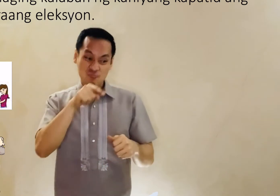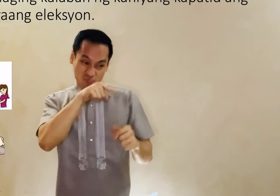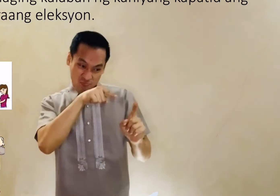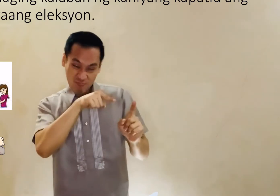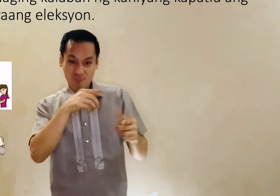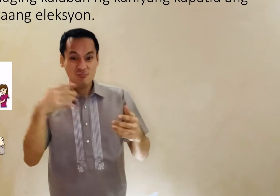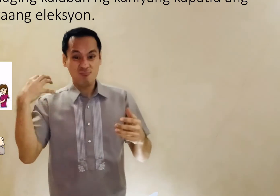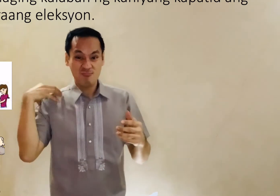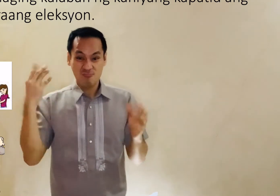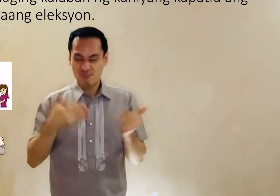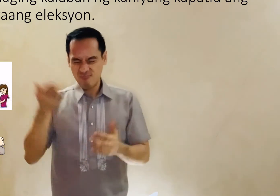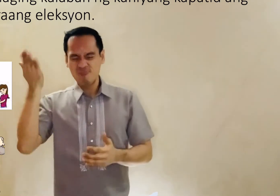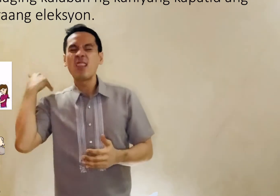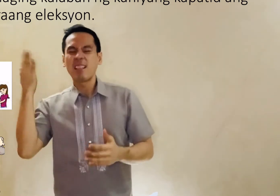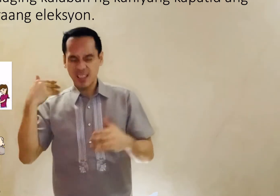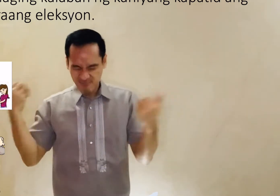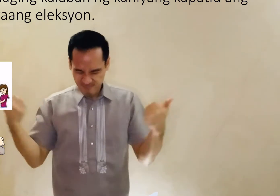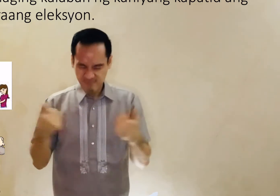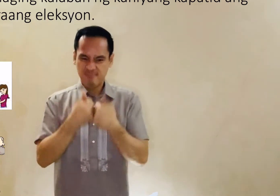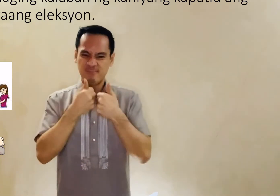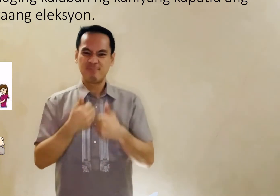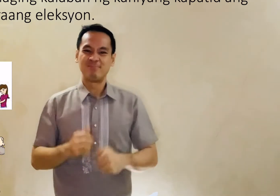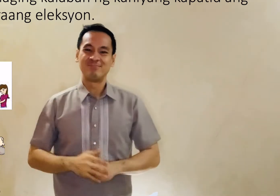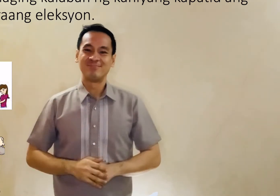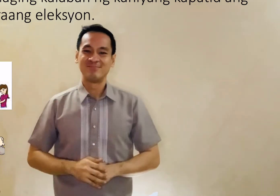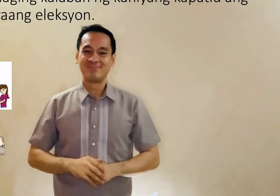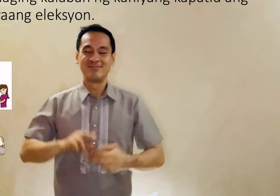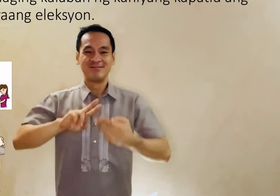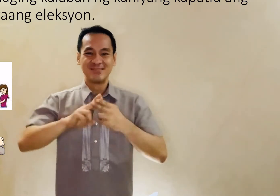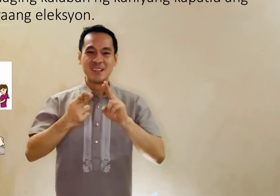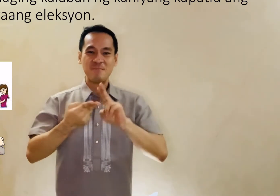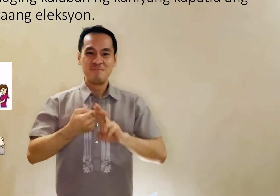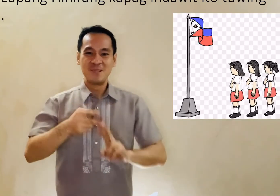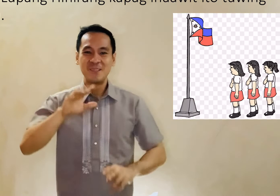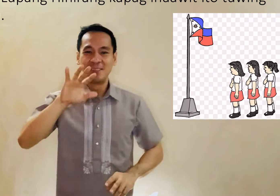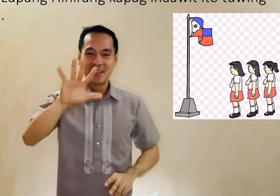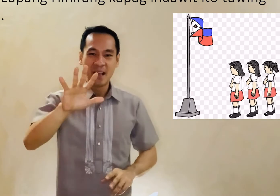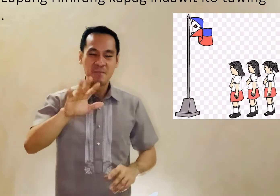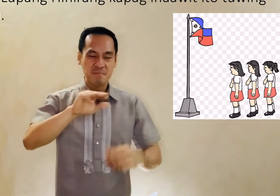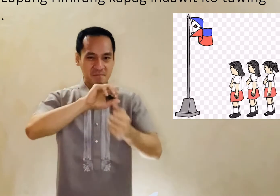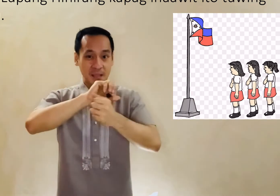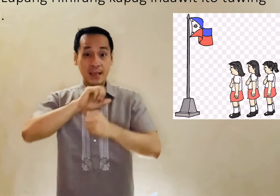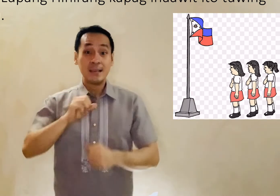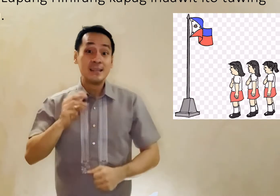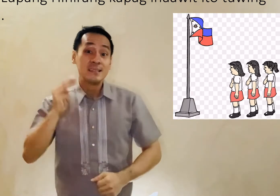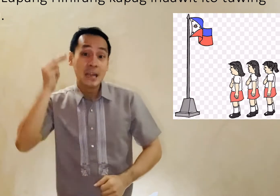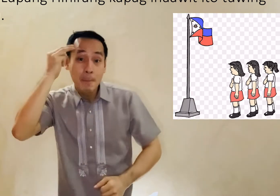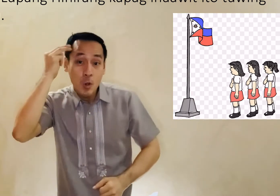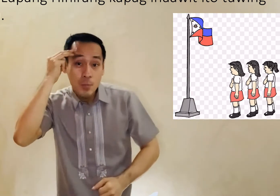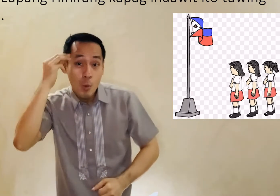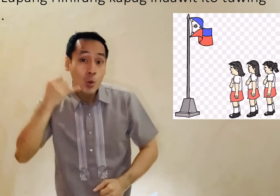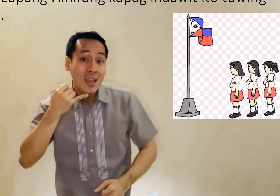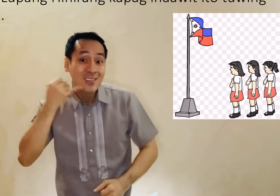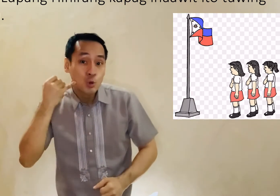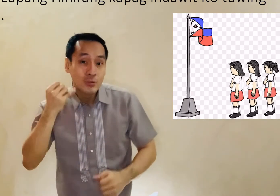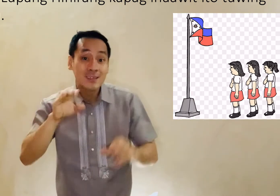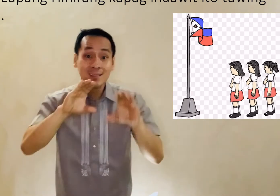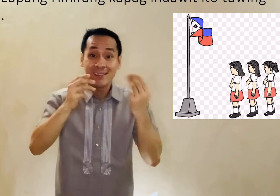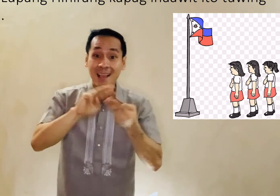nakaraang eleksyon Number 5 Pinapalitan ng mga magkakaklaseng